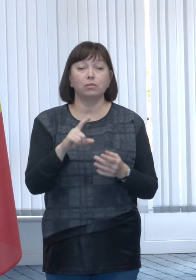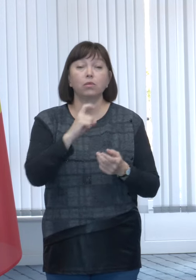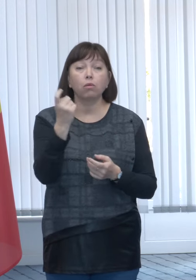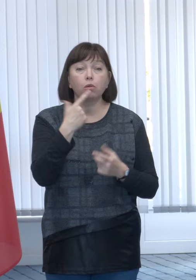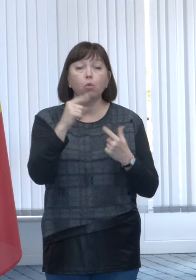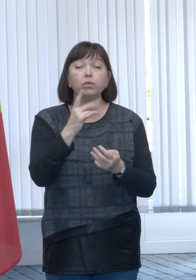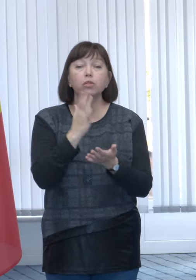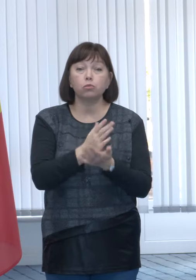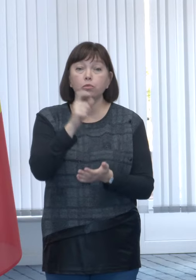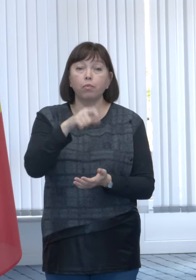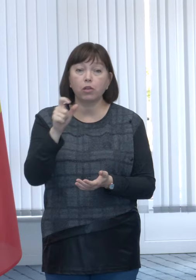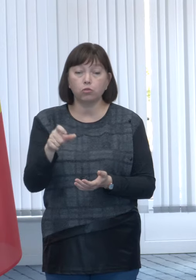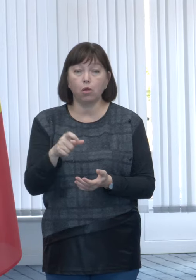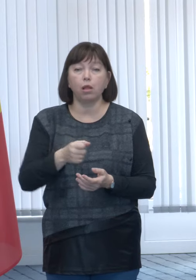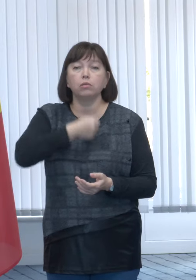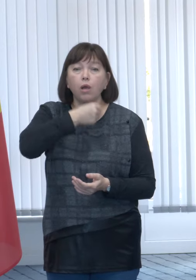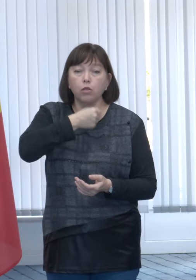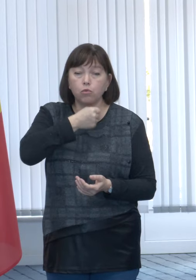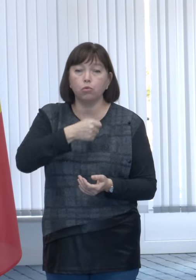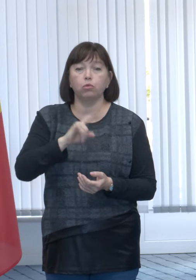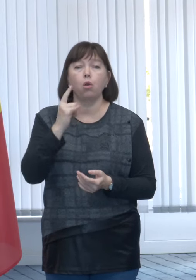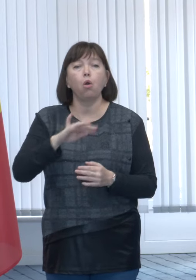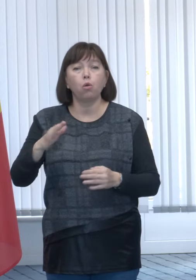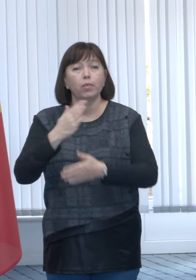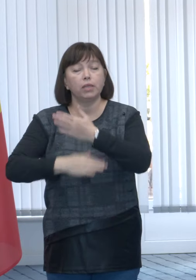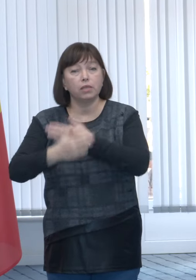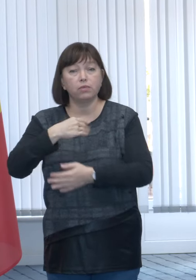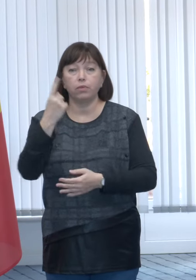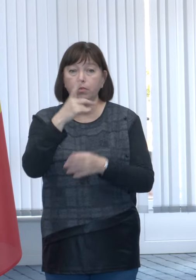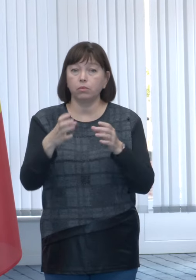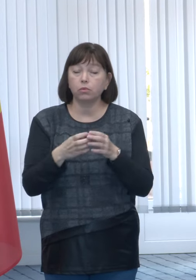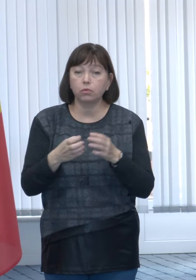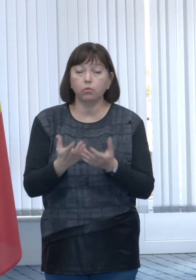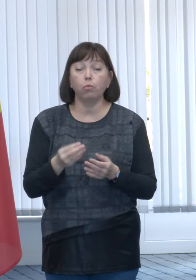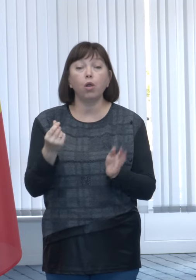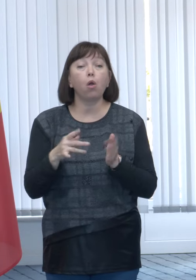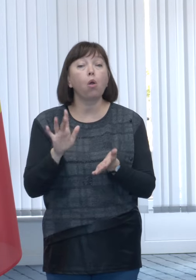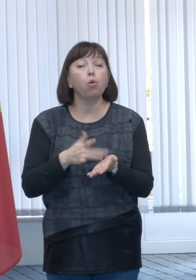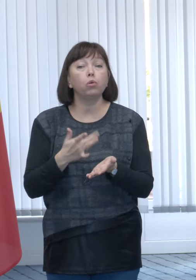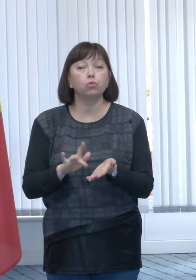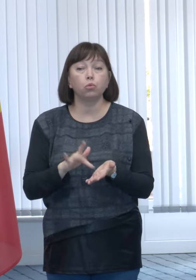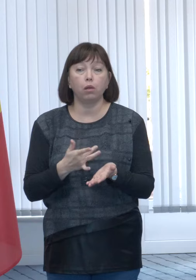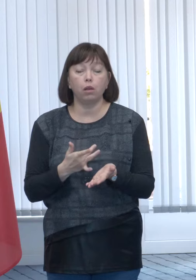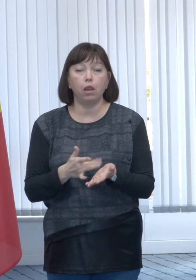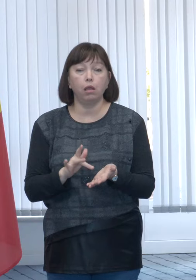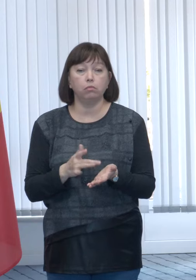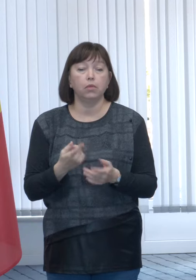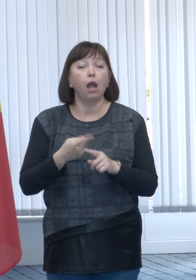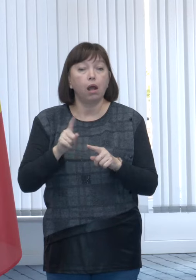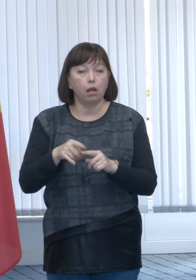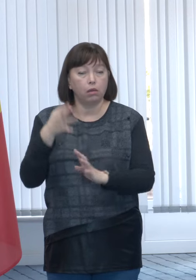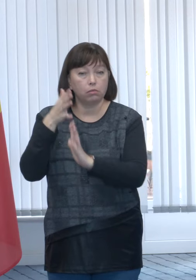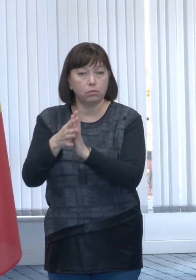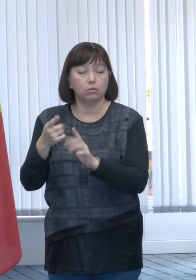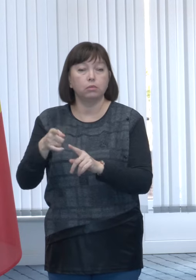unde există persoane adulți, copii cu disabilitate severe, costurile imputate a